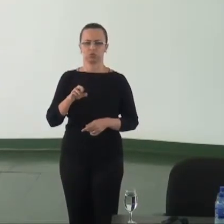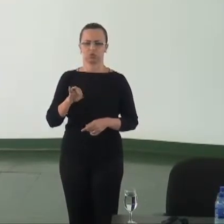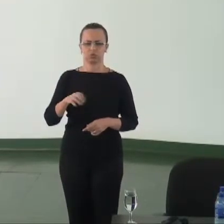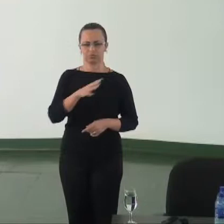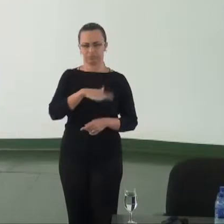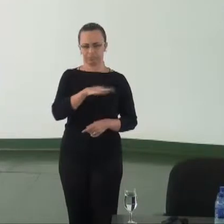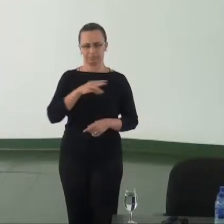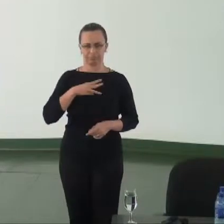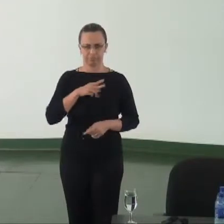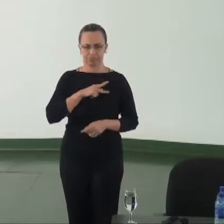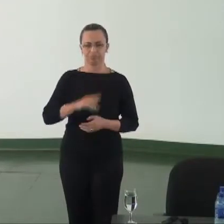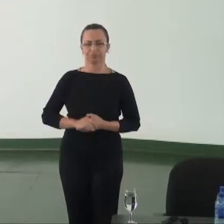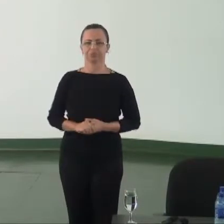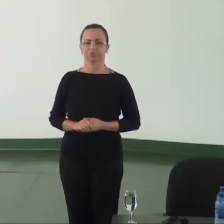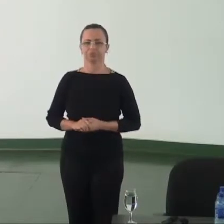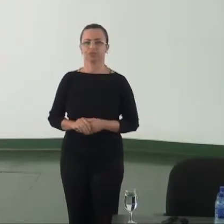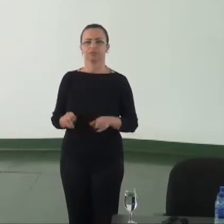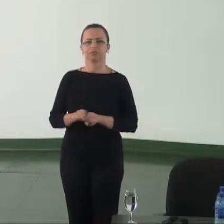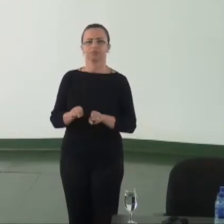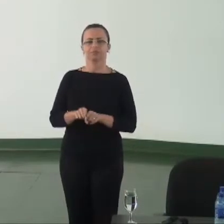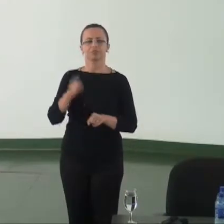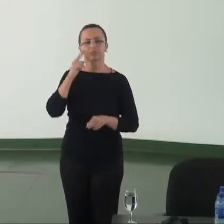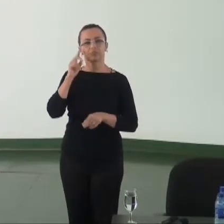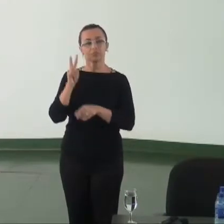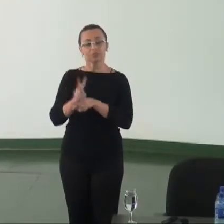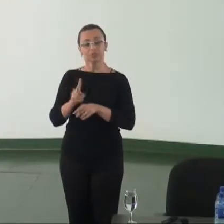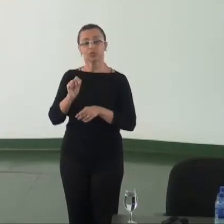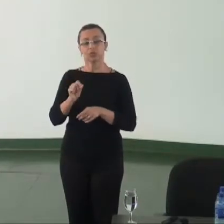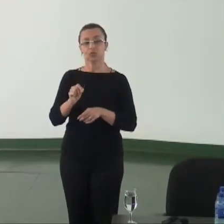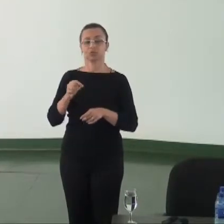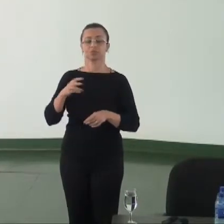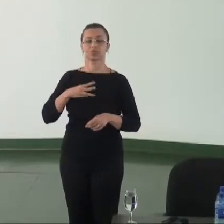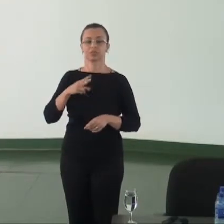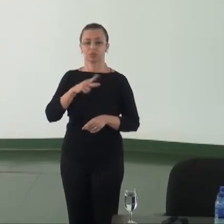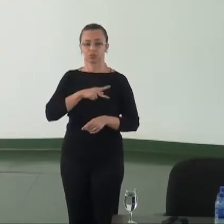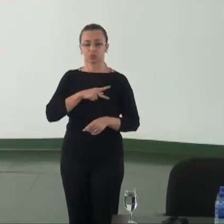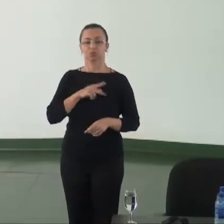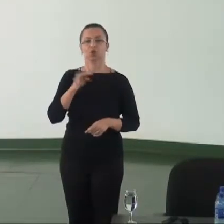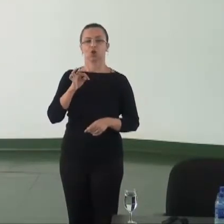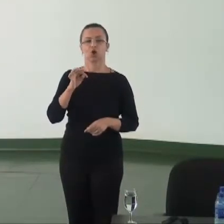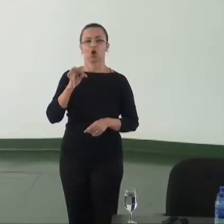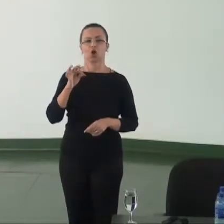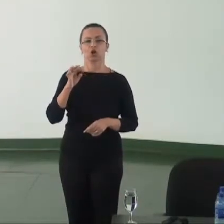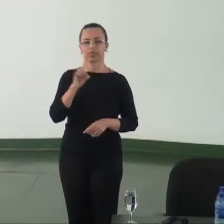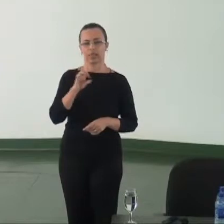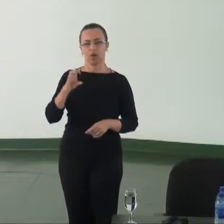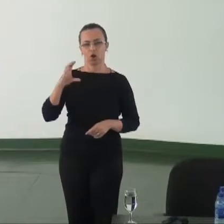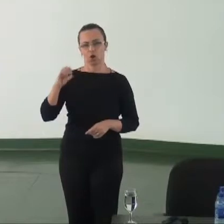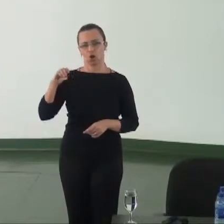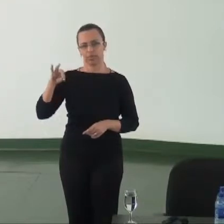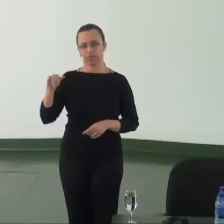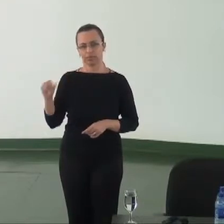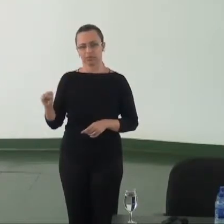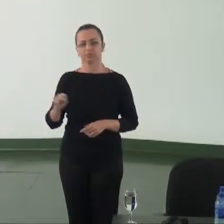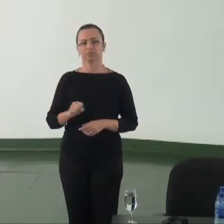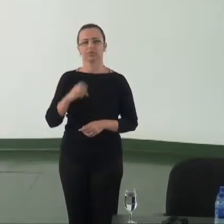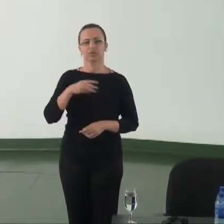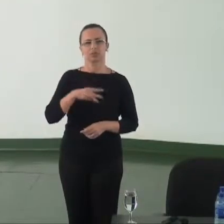sugere-se atenção especial ao Ministério Público de Contas órgão que apesar de possuir independência de trabalho